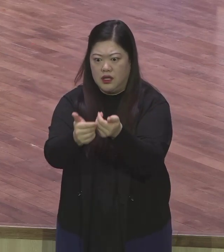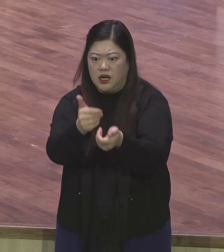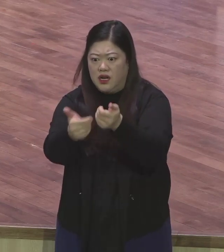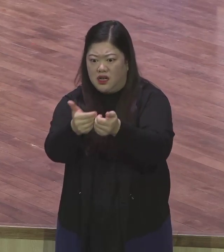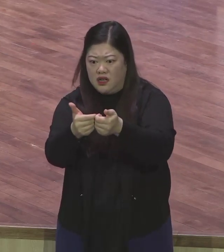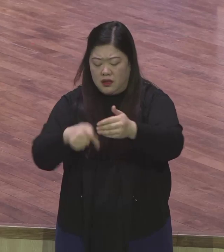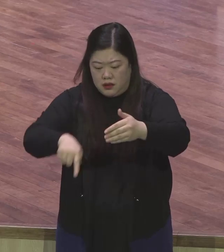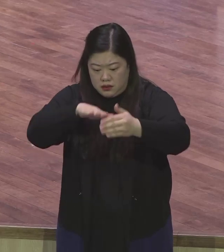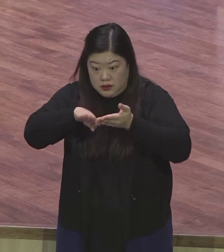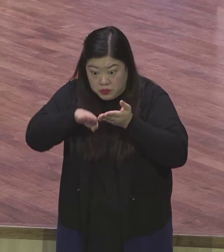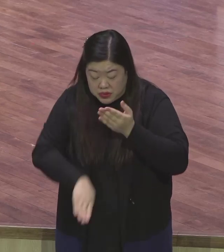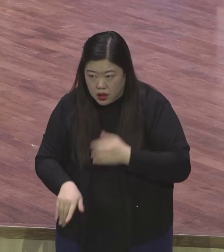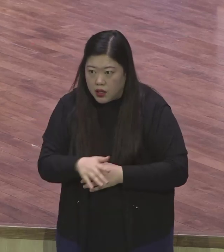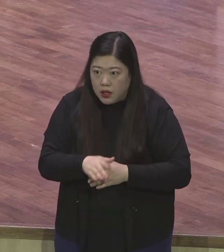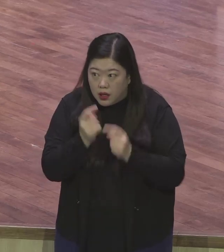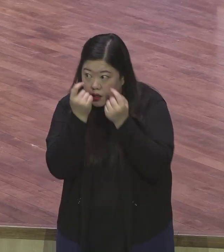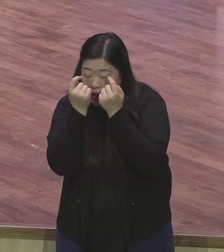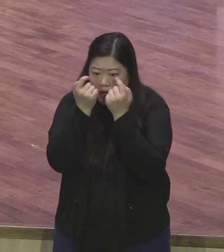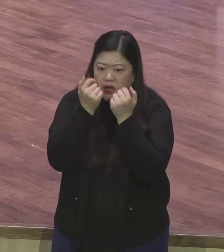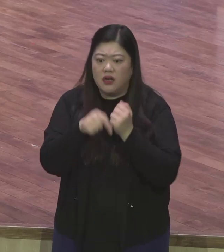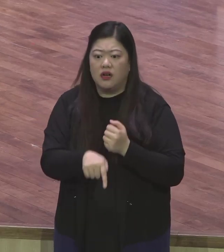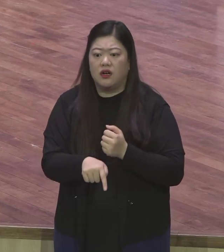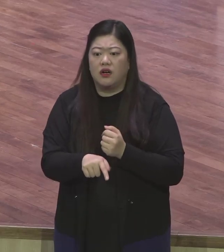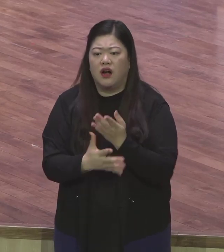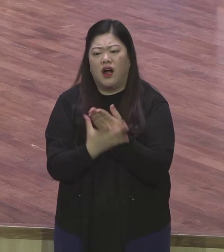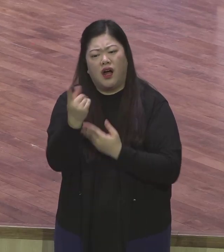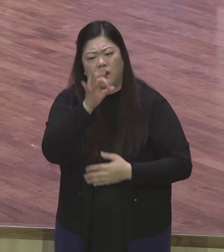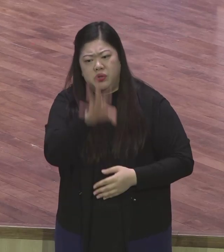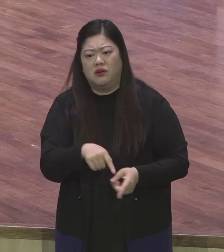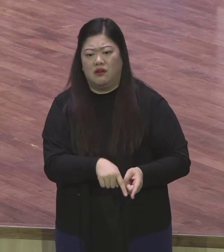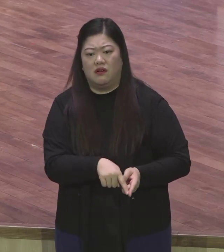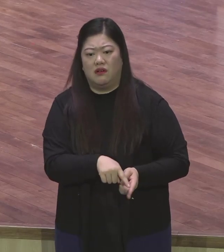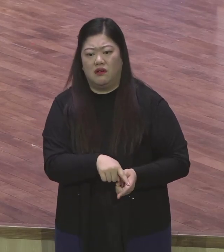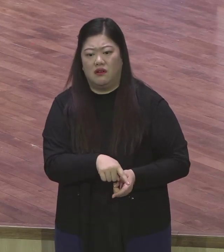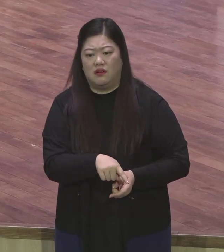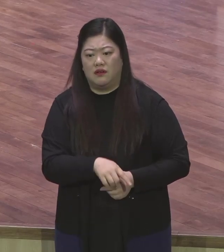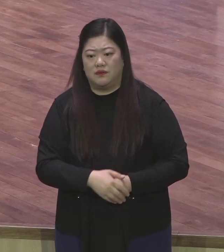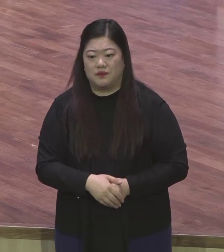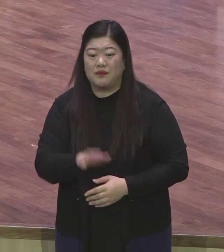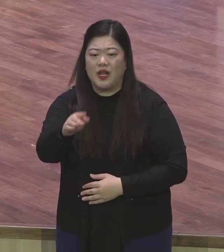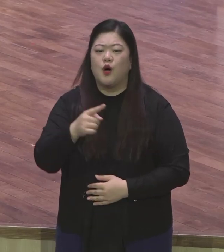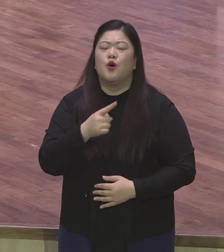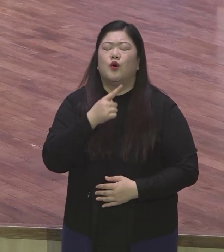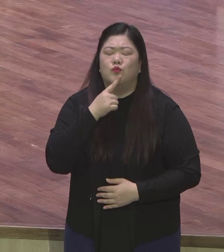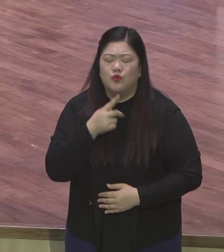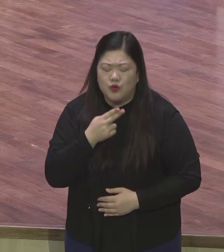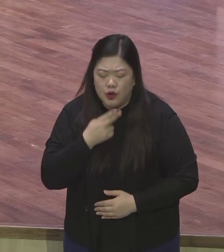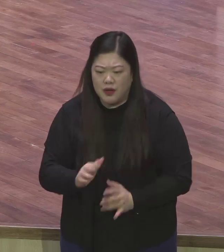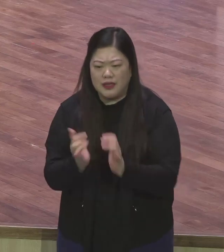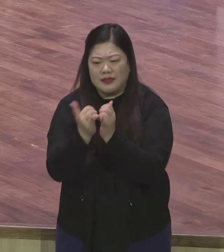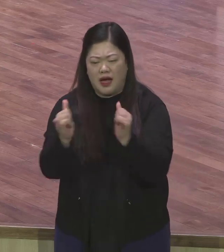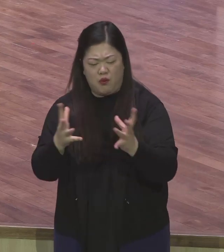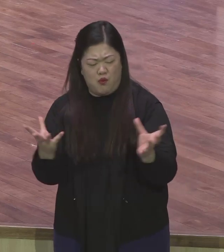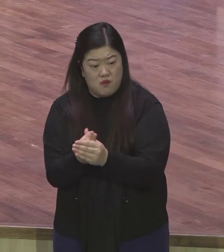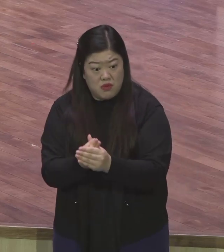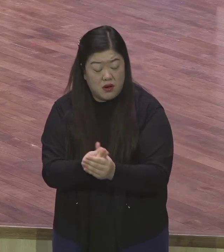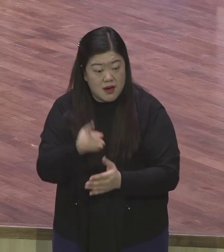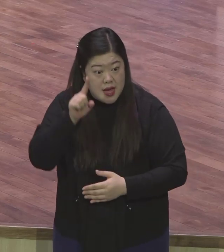것은요 구원받은 하나님의 자녀라고 해서 완벽한 인간은 없습니다 완벽한 인간은 없어요 다 사람은